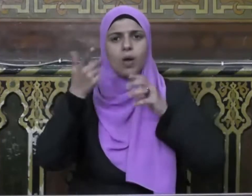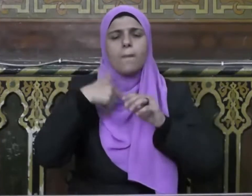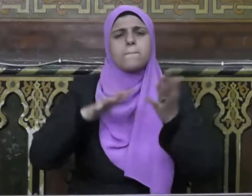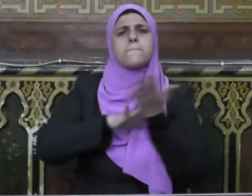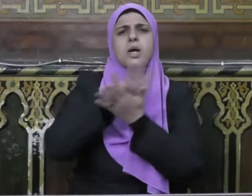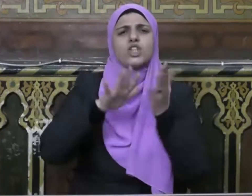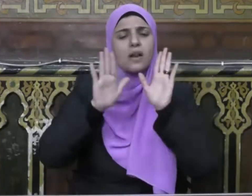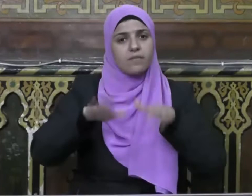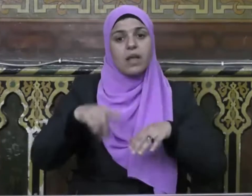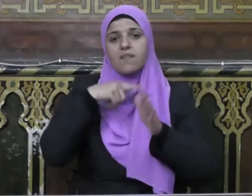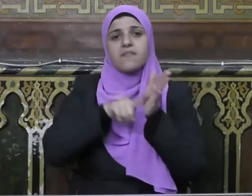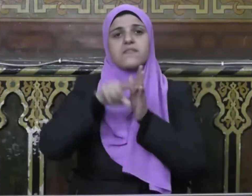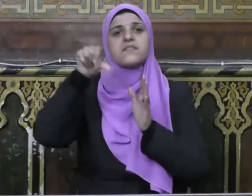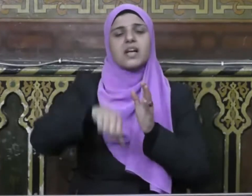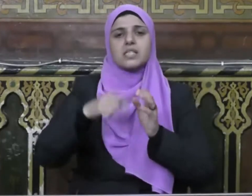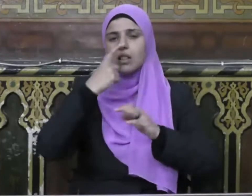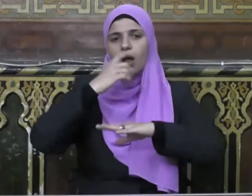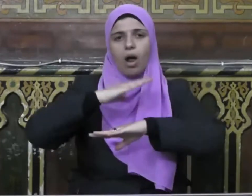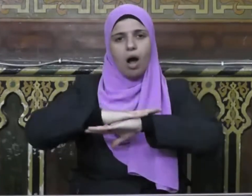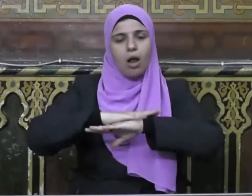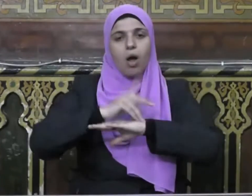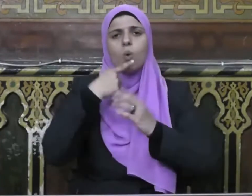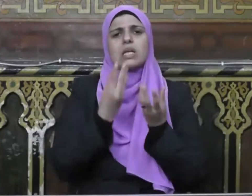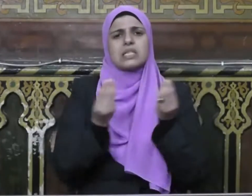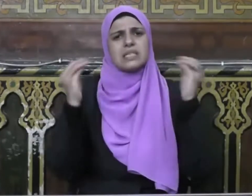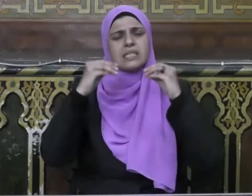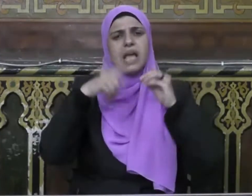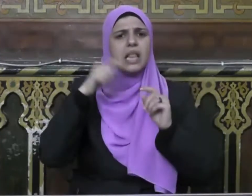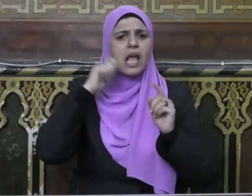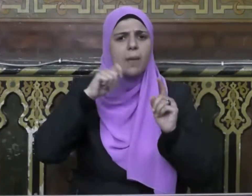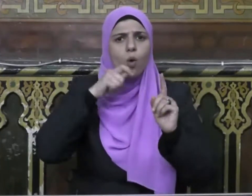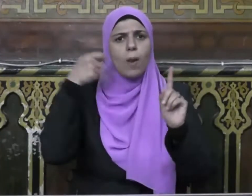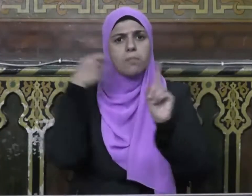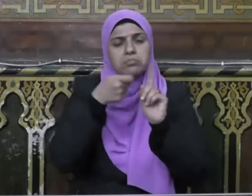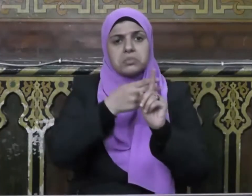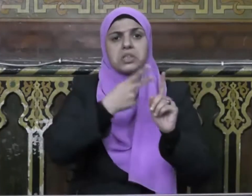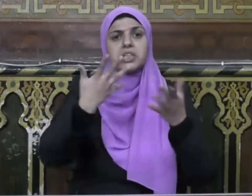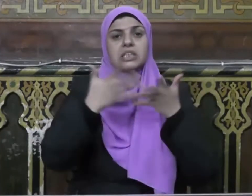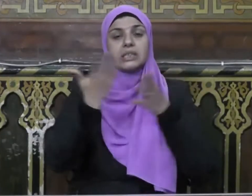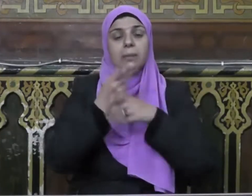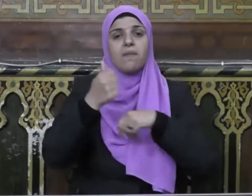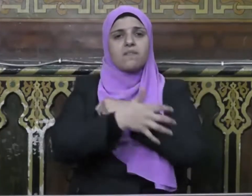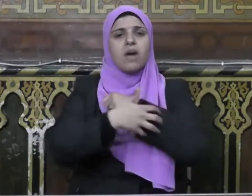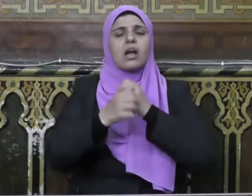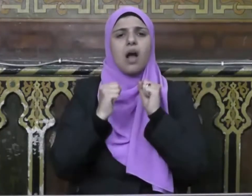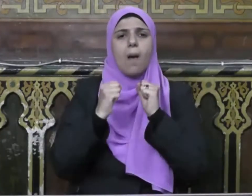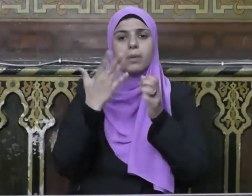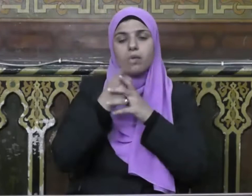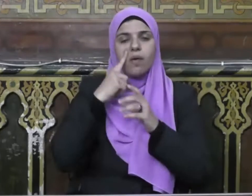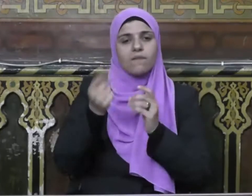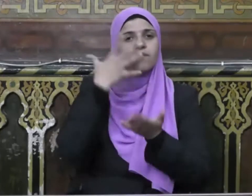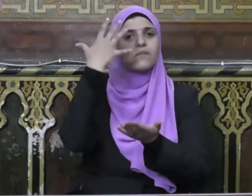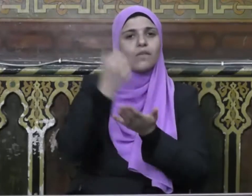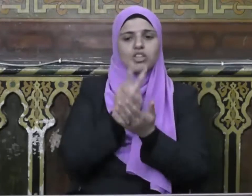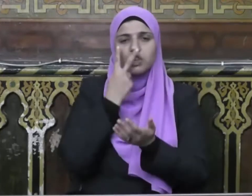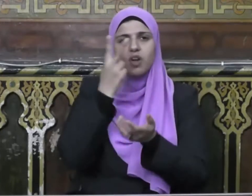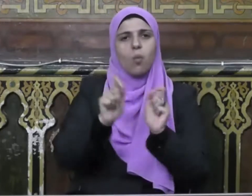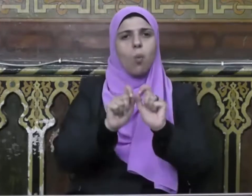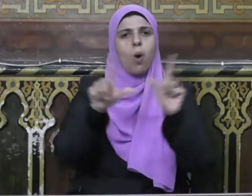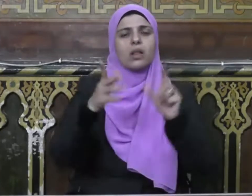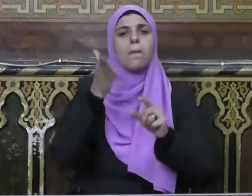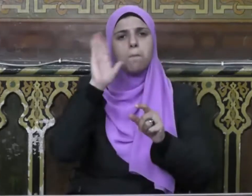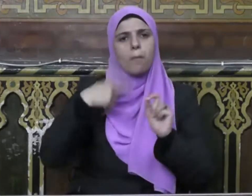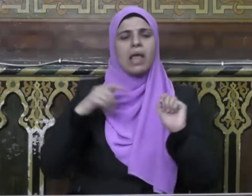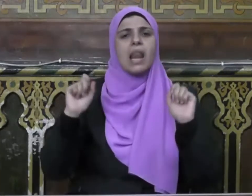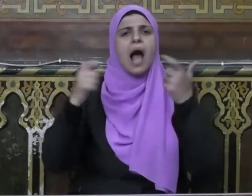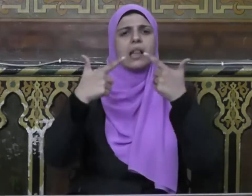وتنشب الأزمات وتفسد الأخلاق وتكثر الجرائم وتكون الفرصة مهيئة